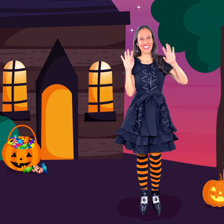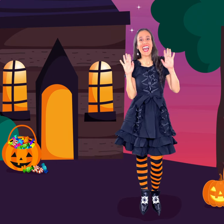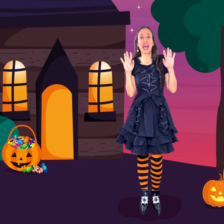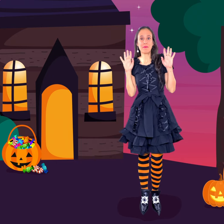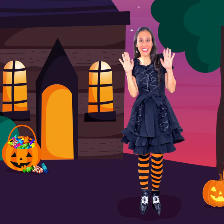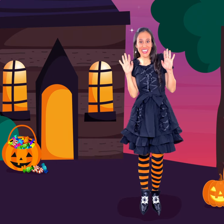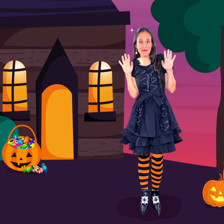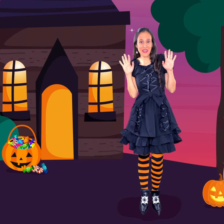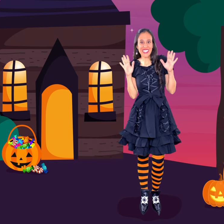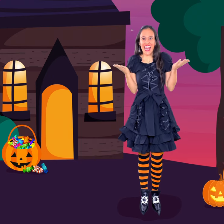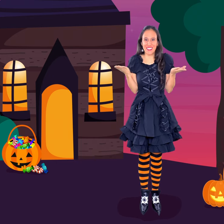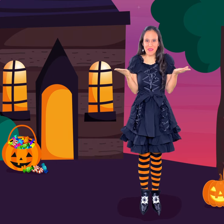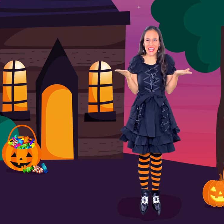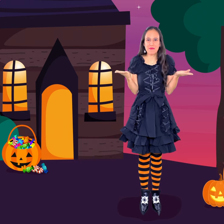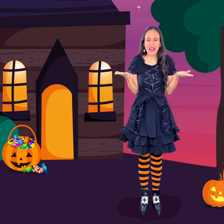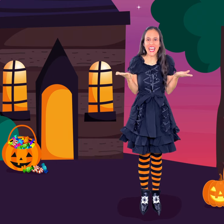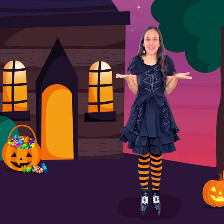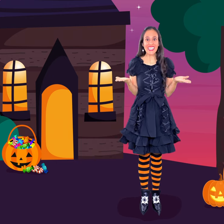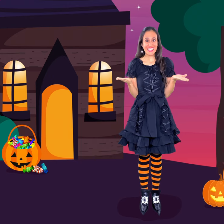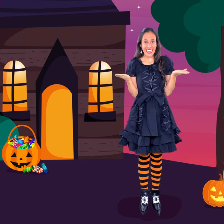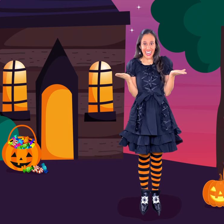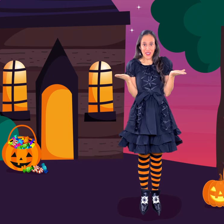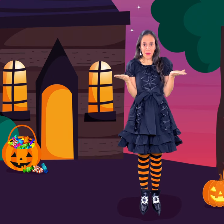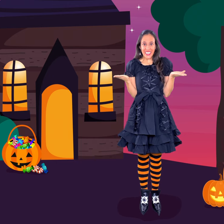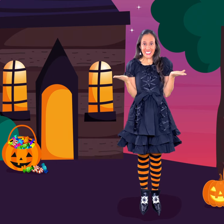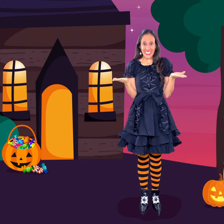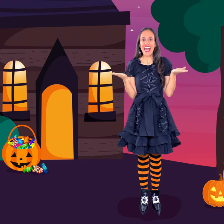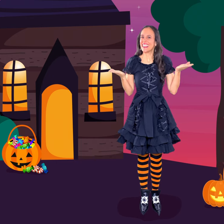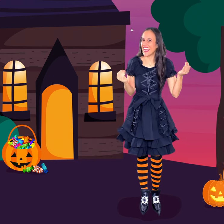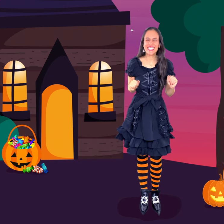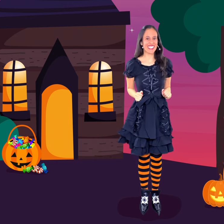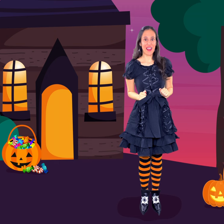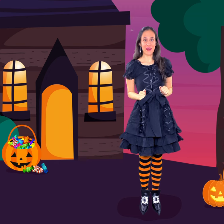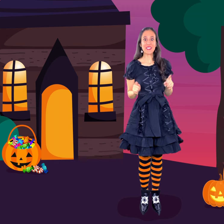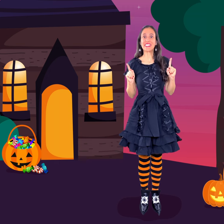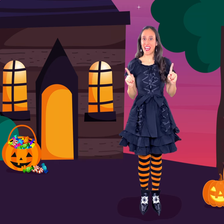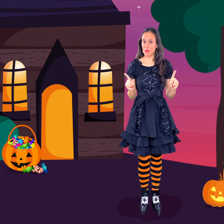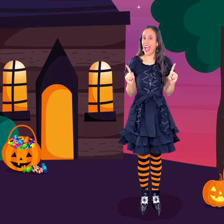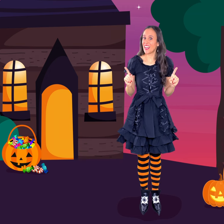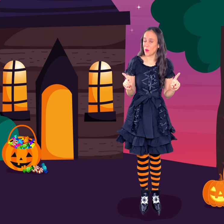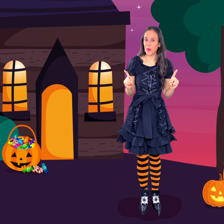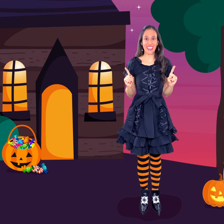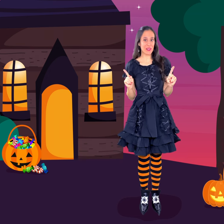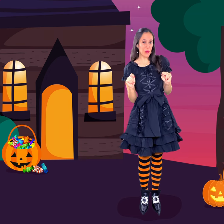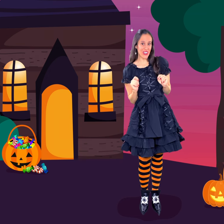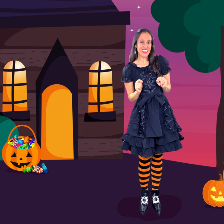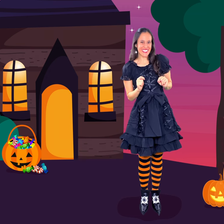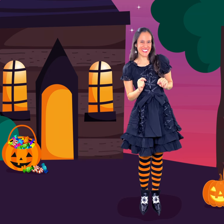Aprendamos algunas palabras de Halloween. Let's learn some Halloween words.